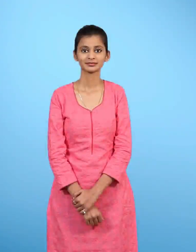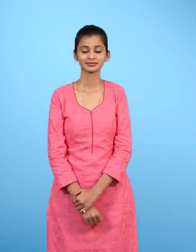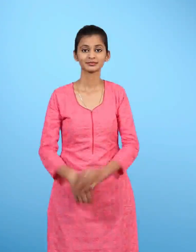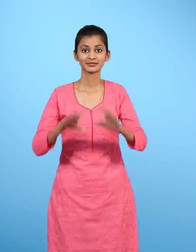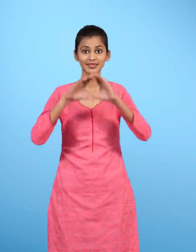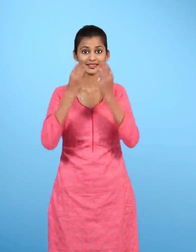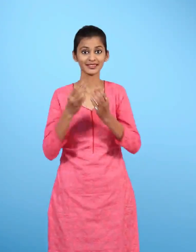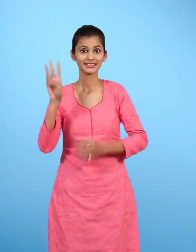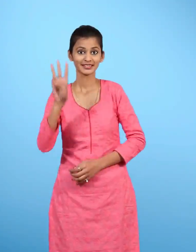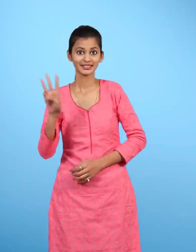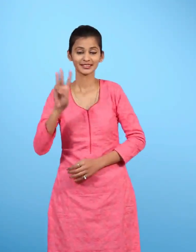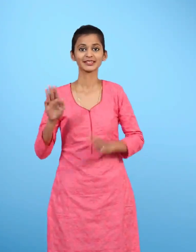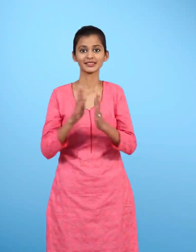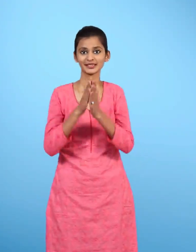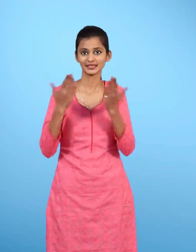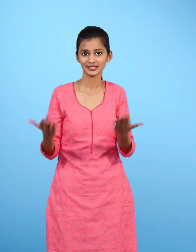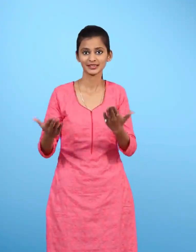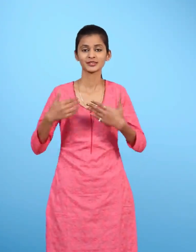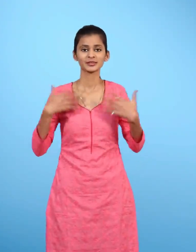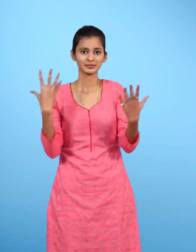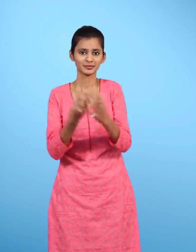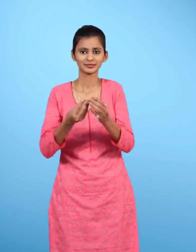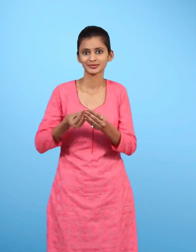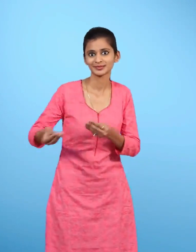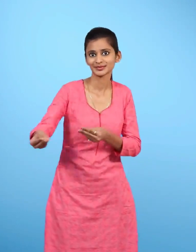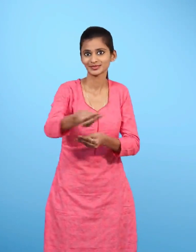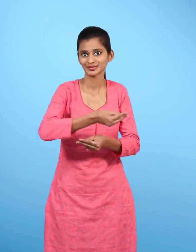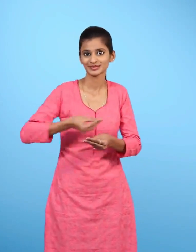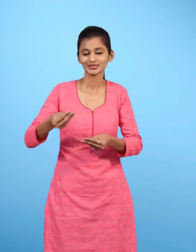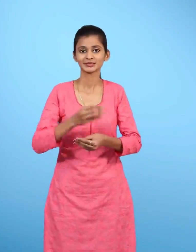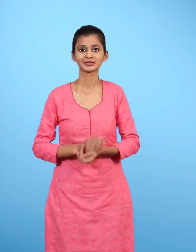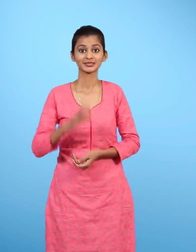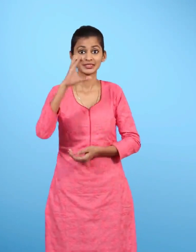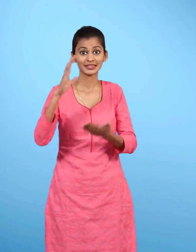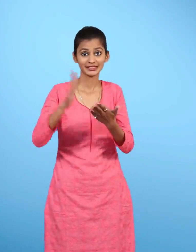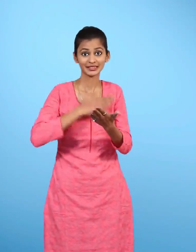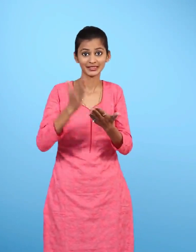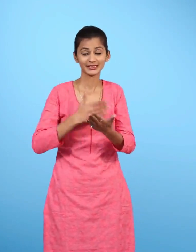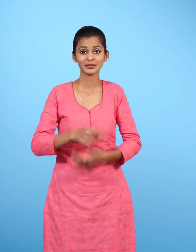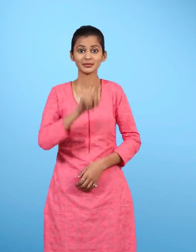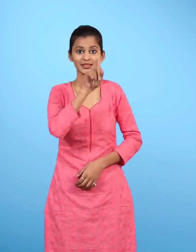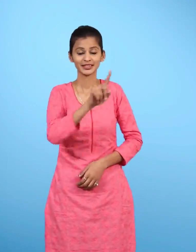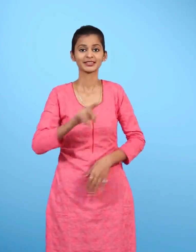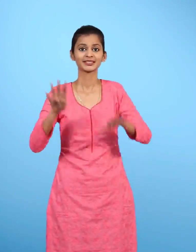कक्षा तीन की पाठे पुस्तक हमारे आसपास का उननीसवा पाठ